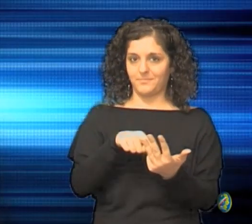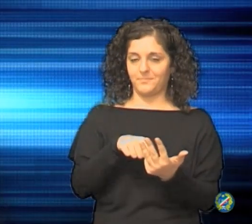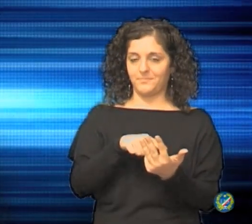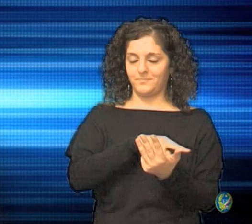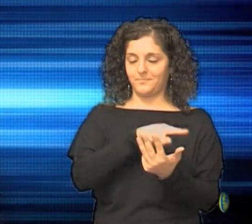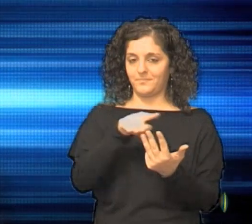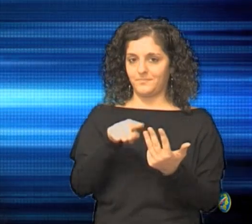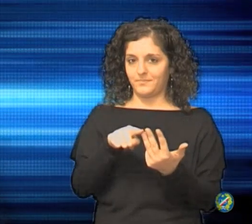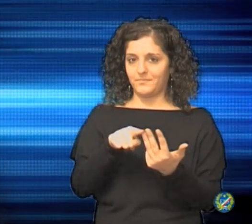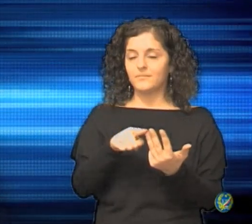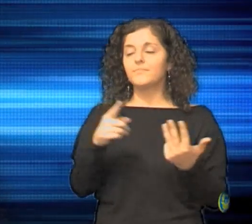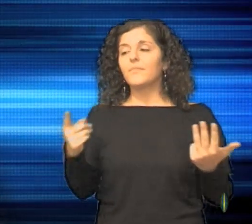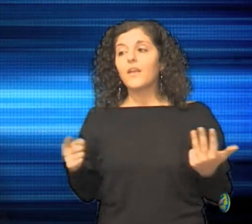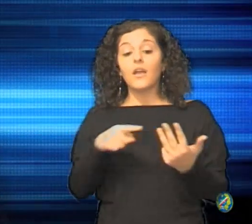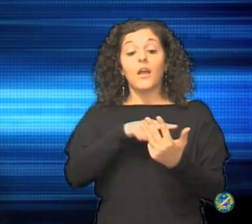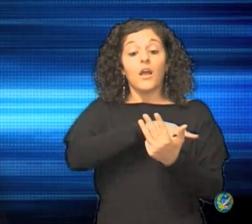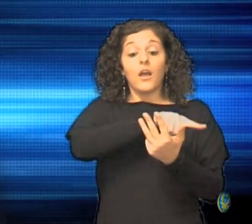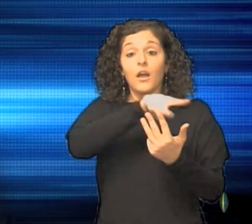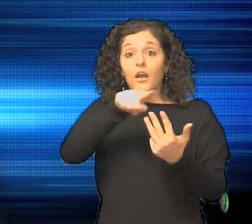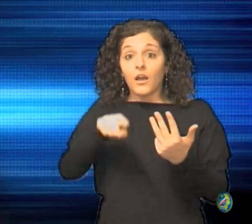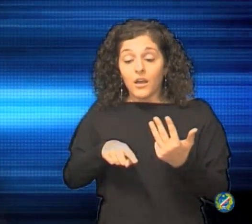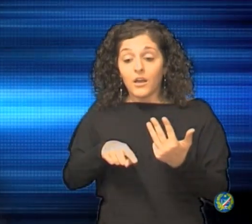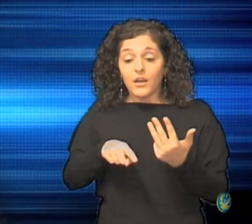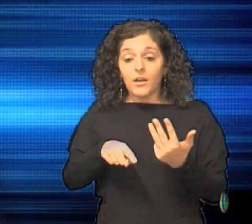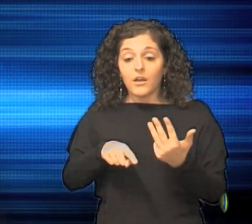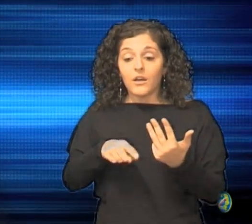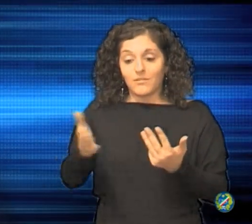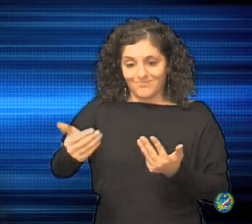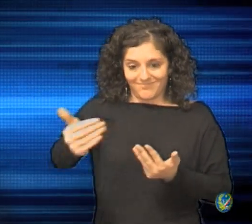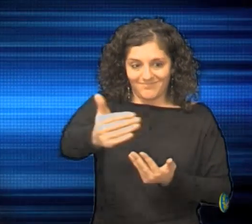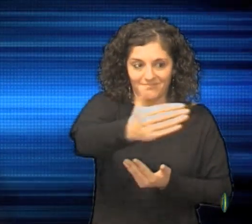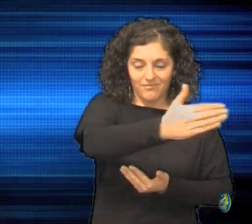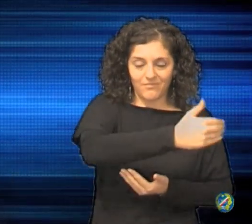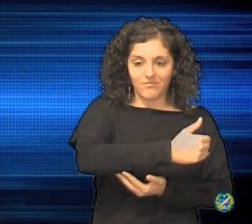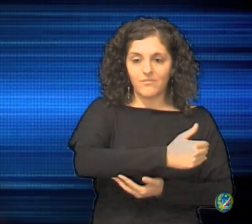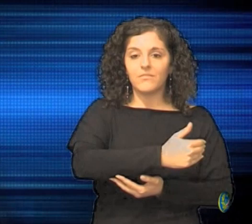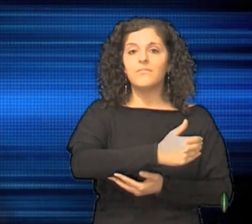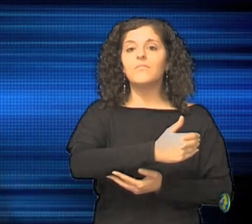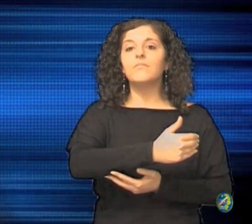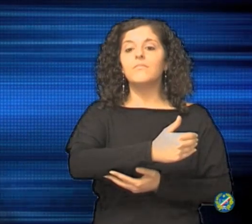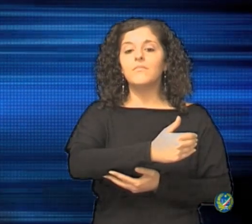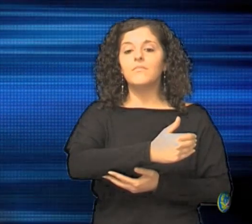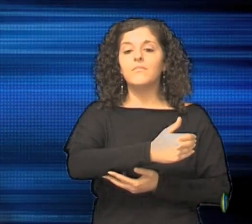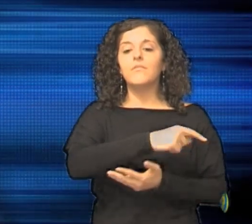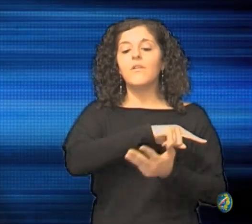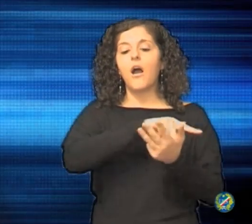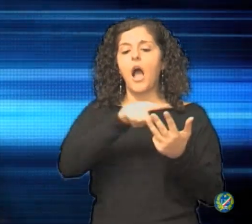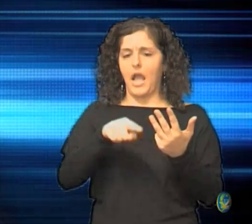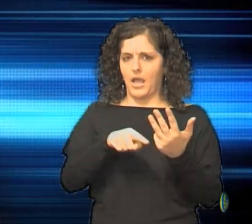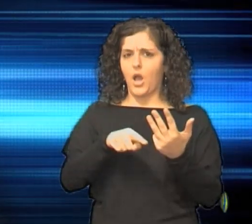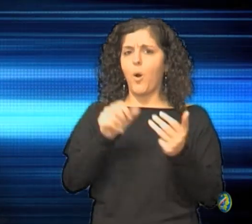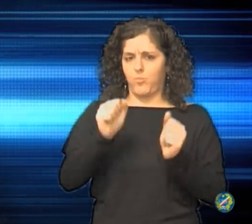Una volta raccolta tutta questa documentazione, il cui elenco trovate